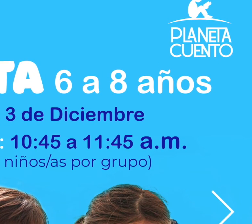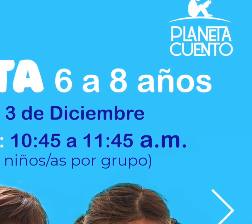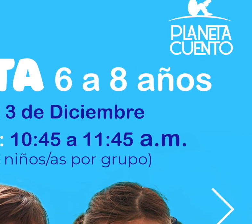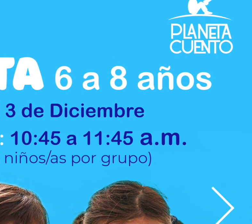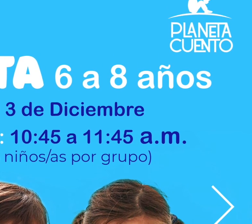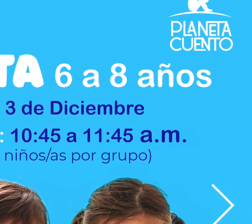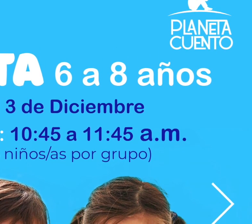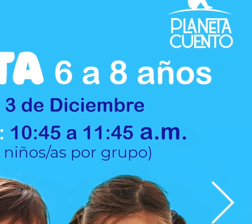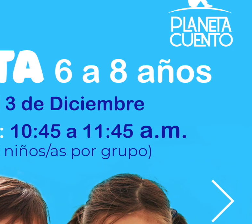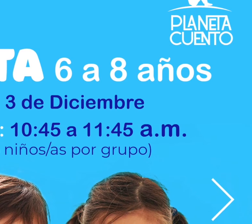¡Ah!